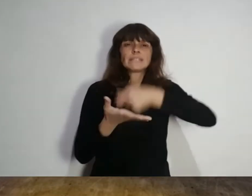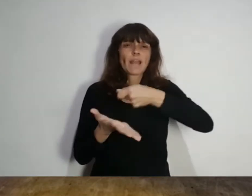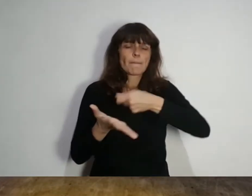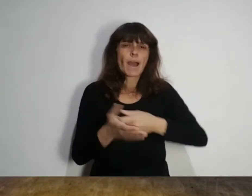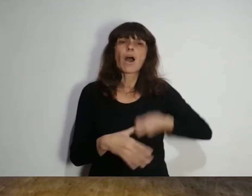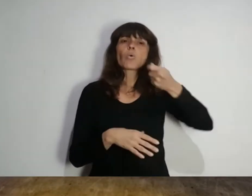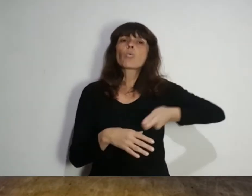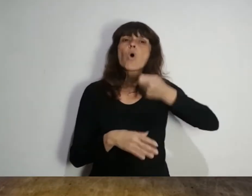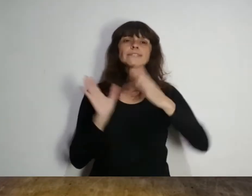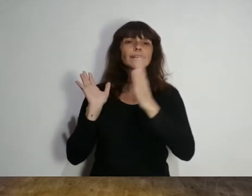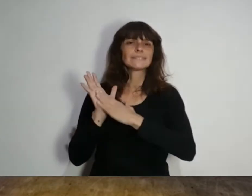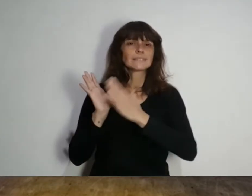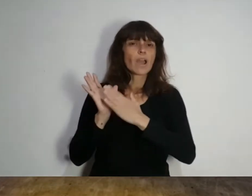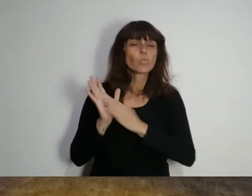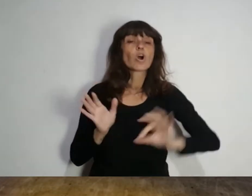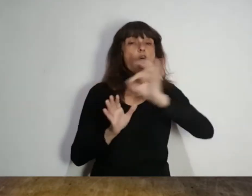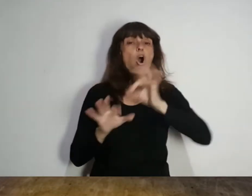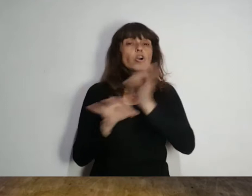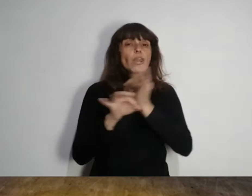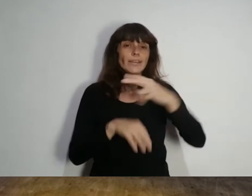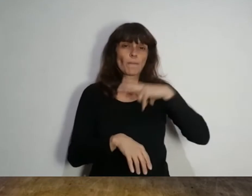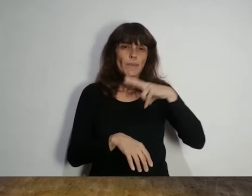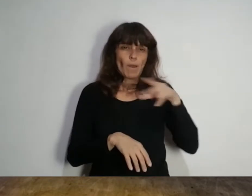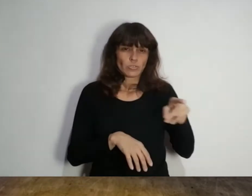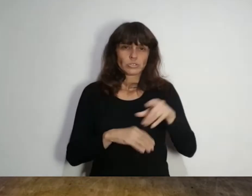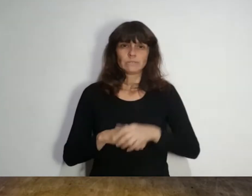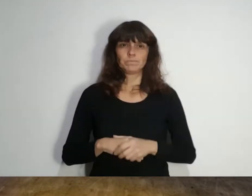medicina prepaga, cuotas de seguros o colegios privados.